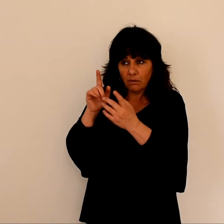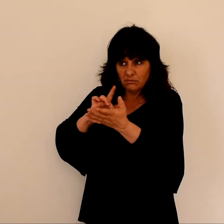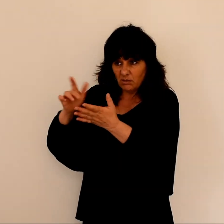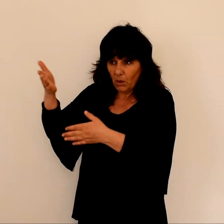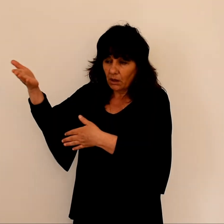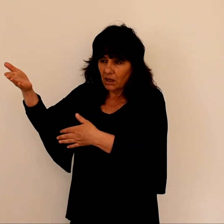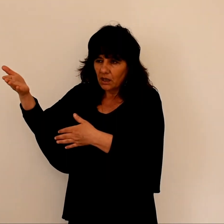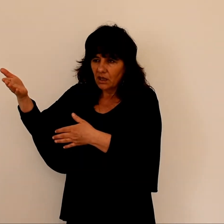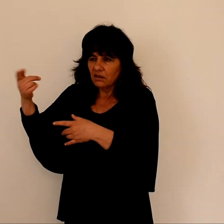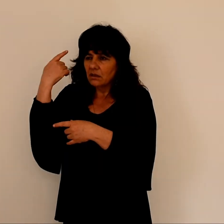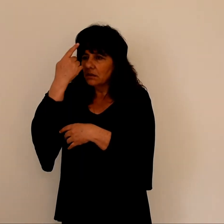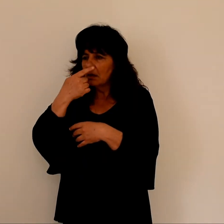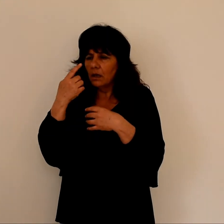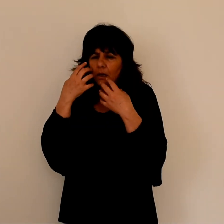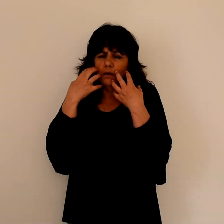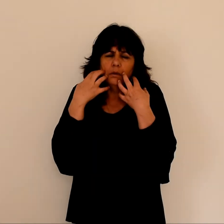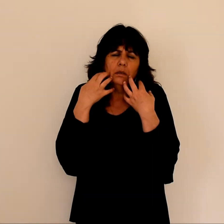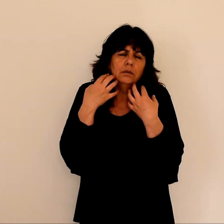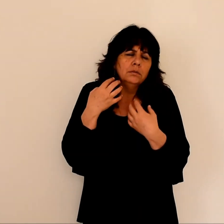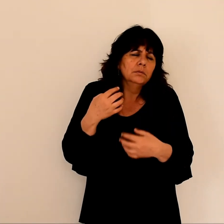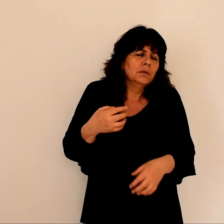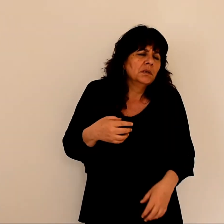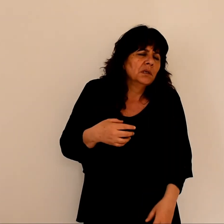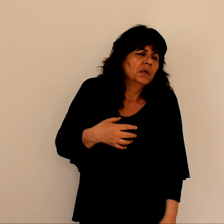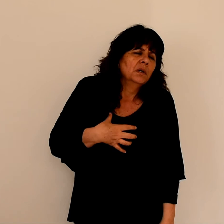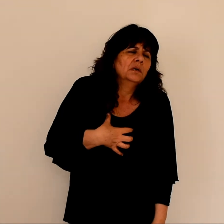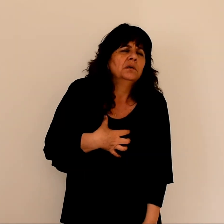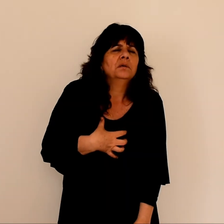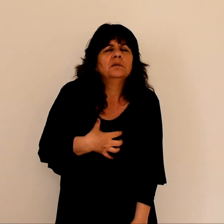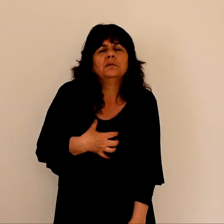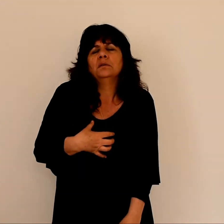prennent une mine défaite pour faire bien montrer aux hommes qu'ils jeûnent